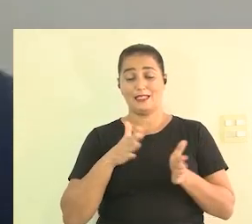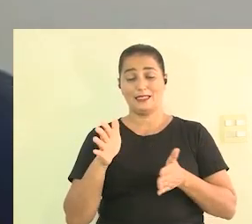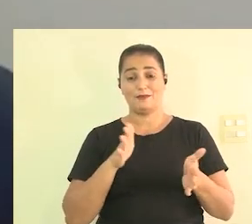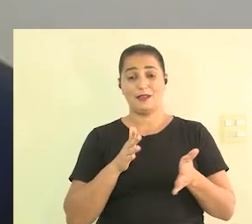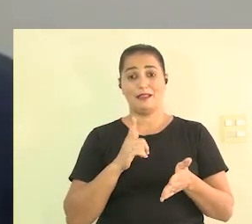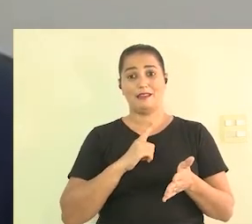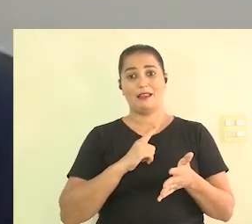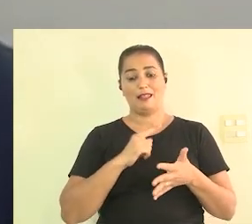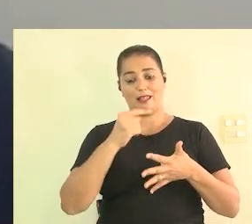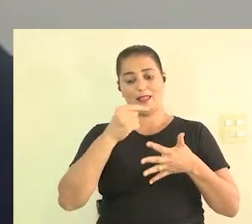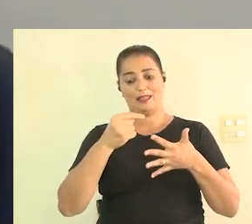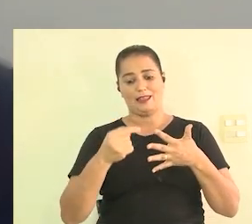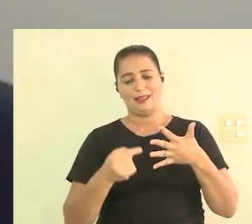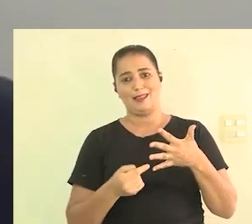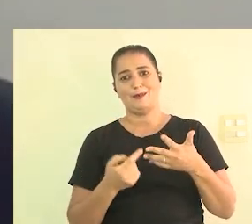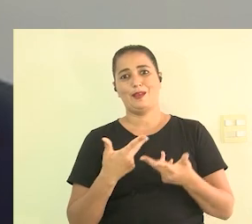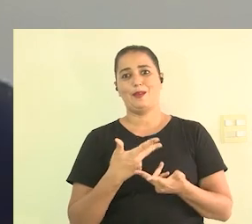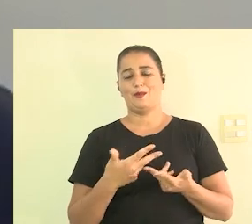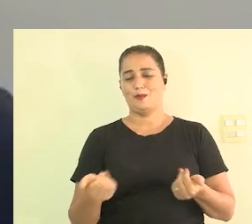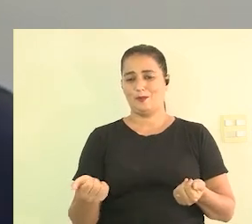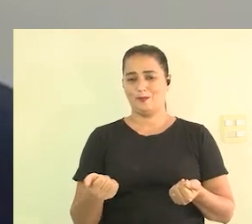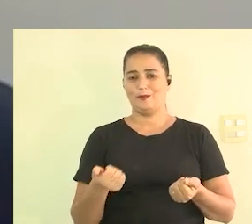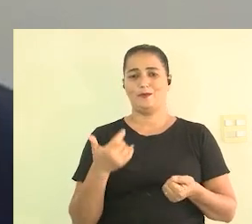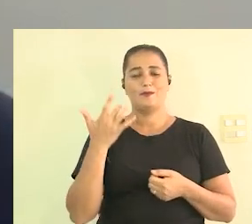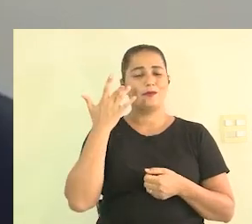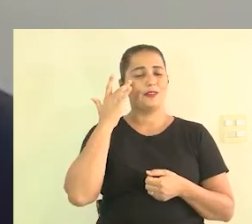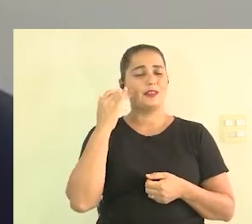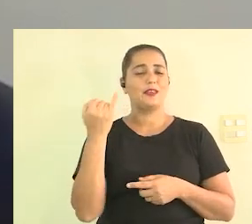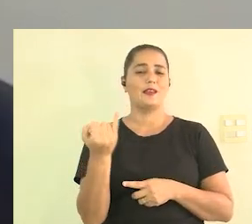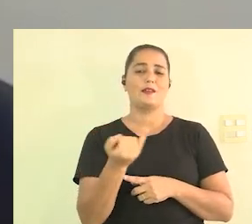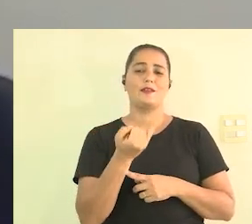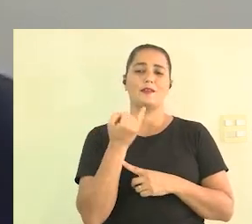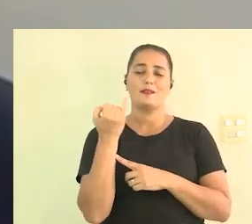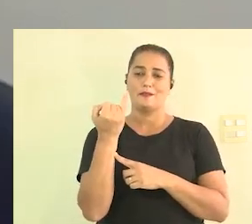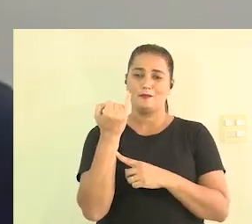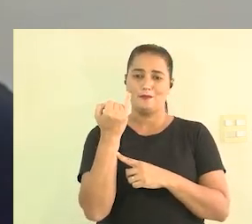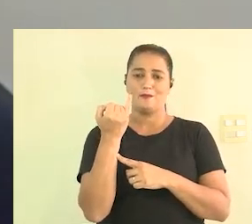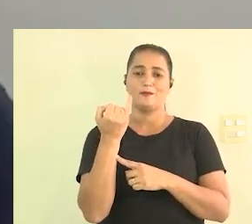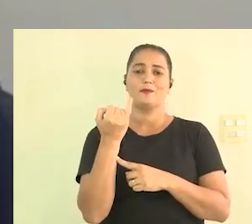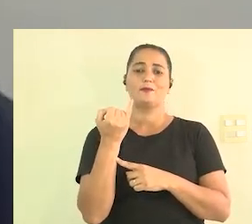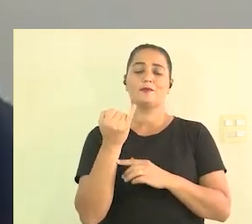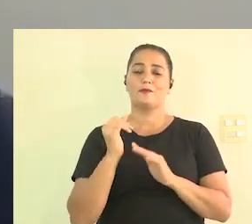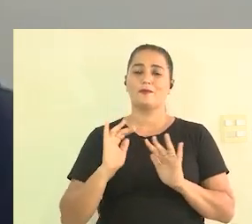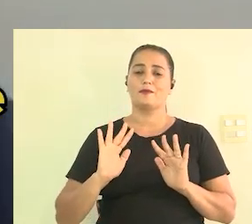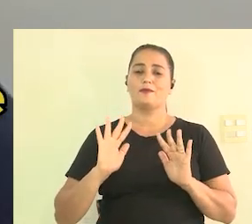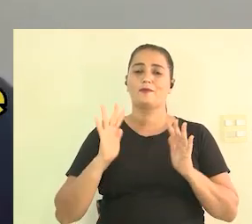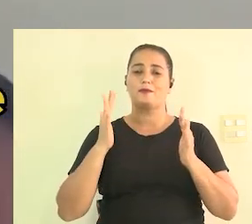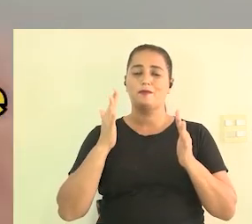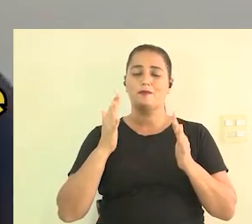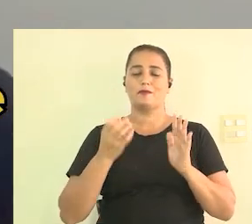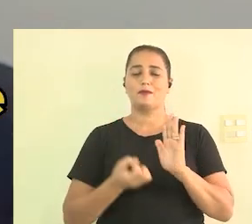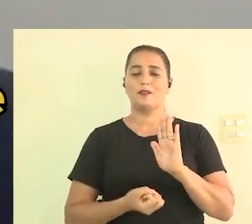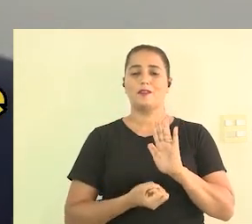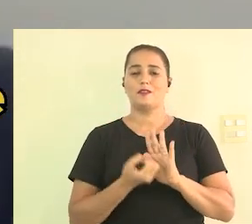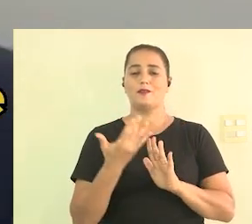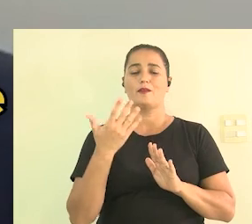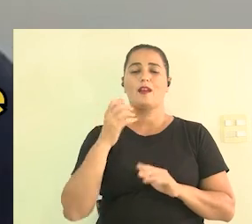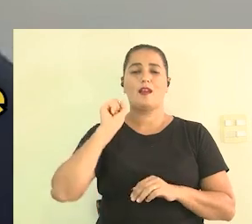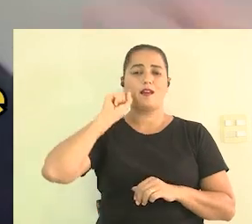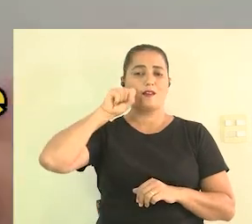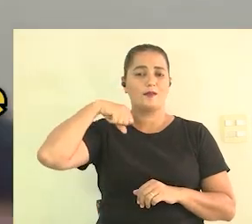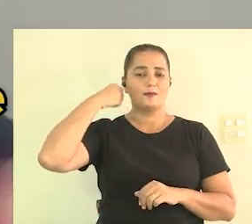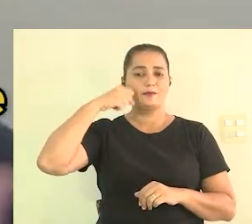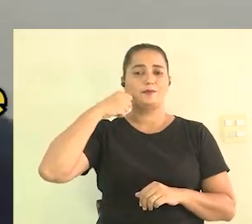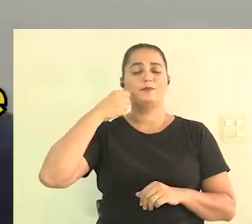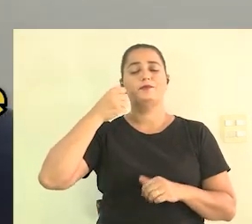importante para os eventos produtores artistas é justamente como você falou projetar o